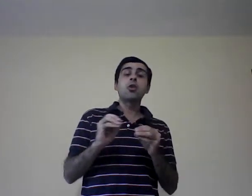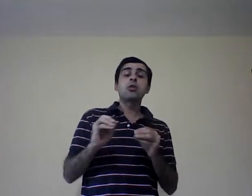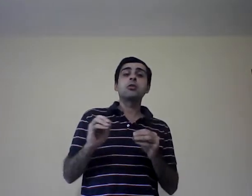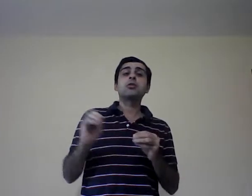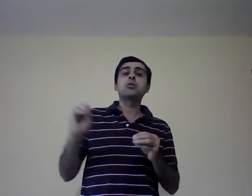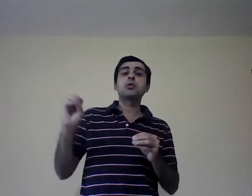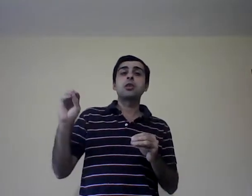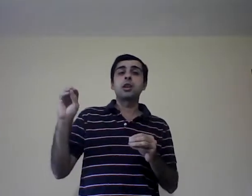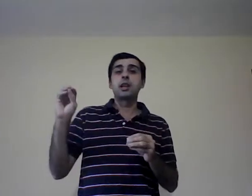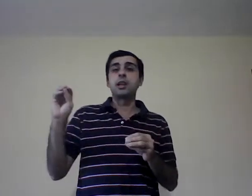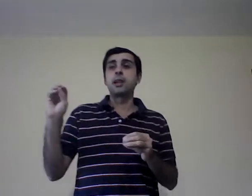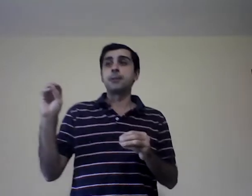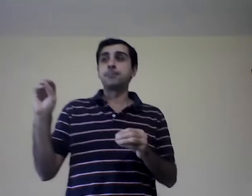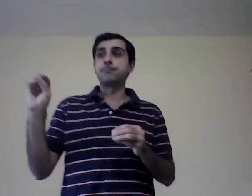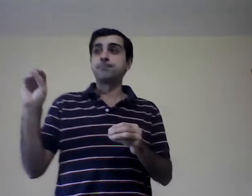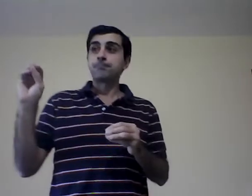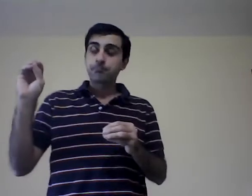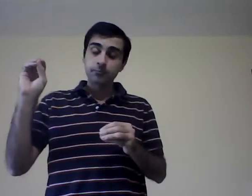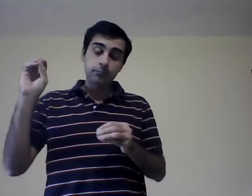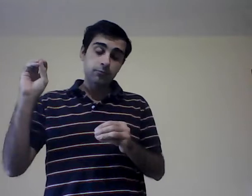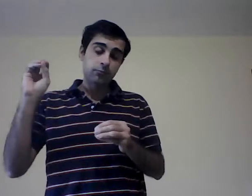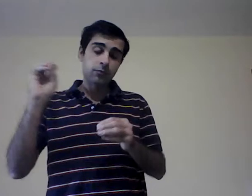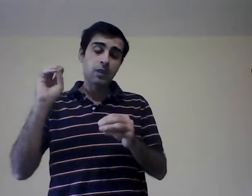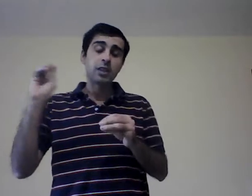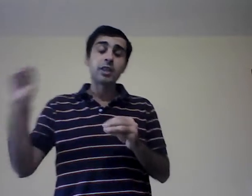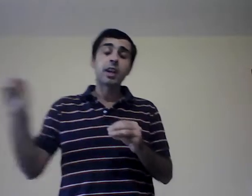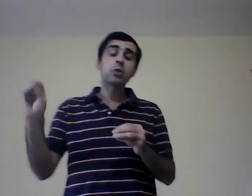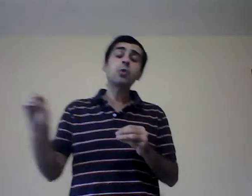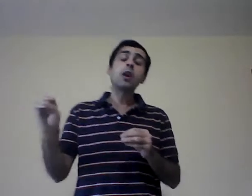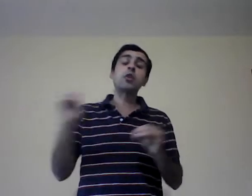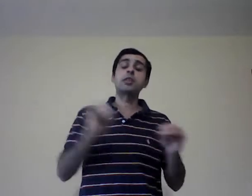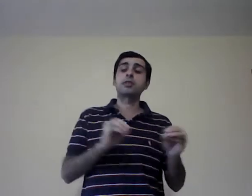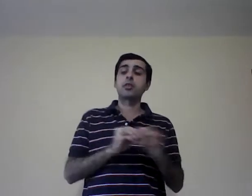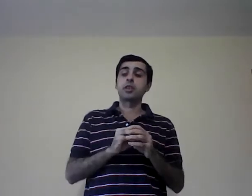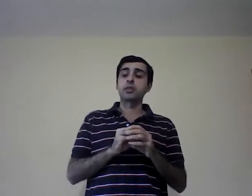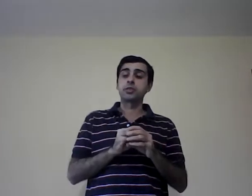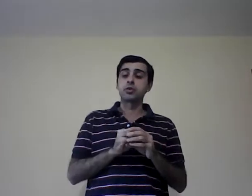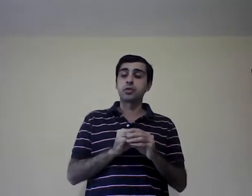interactúa con esas organizaciones.